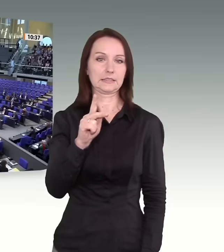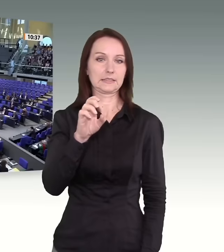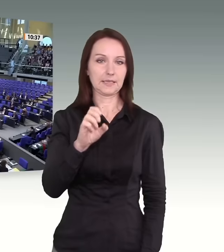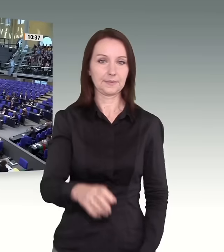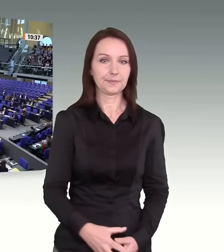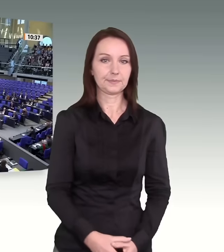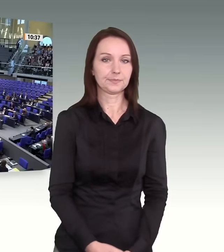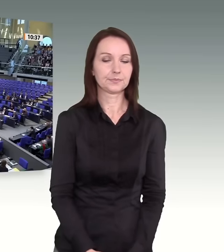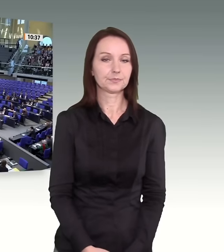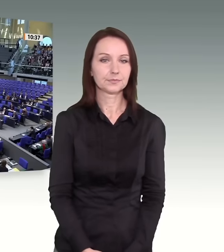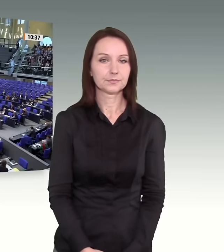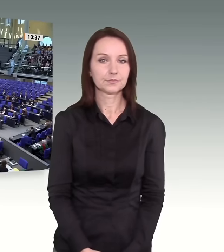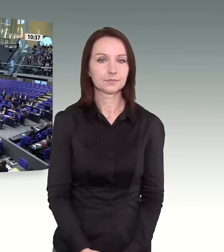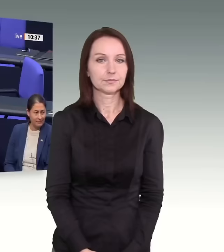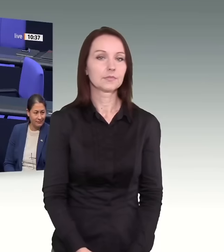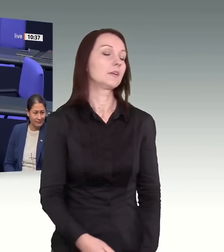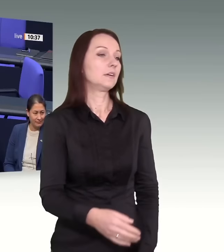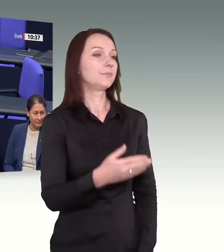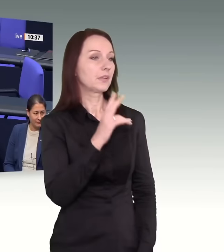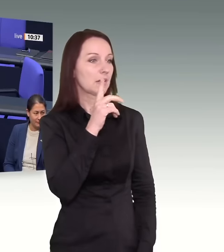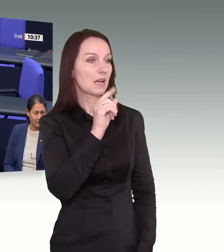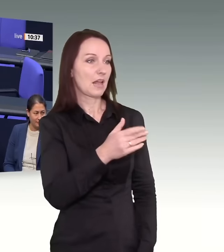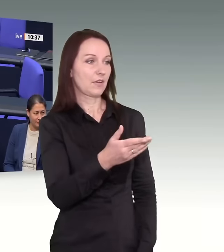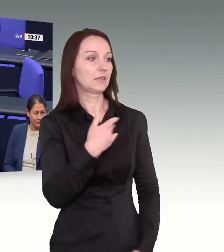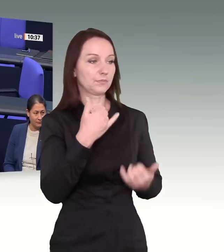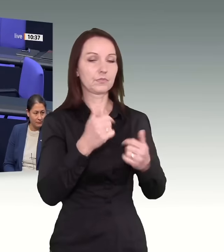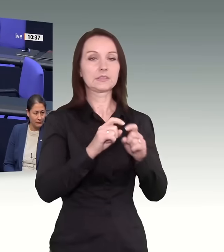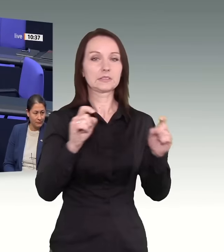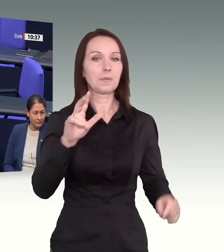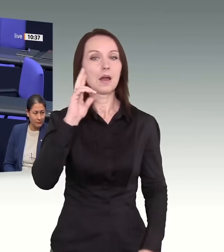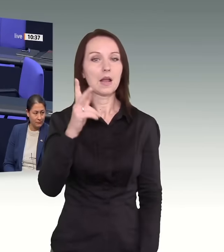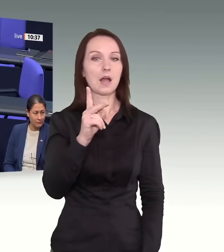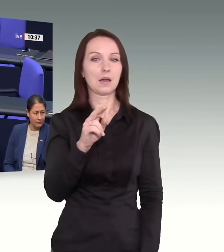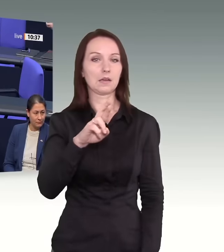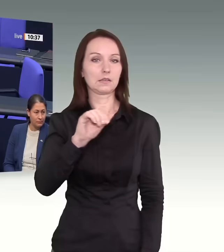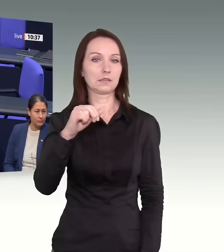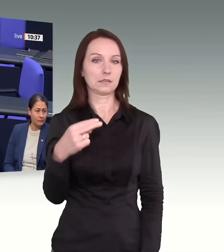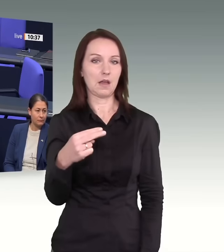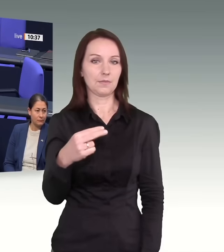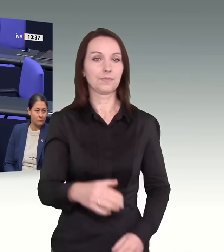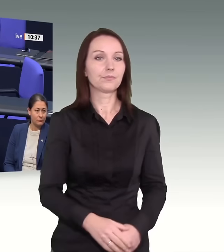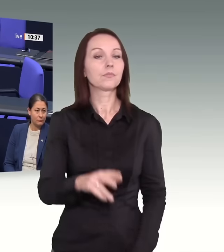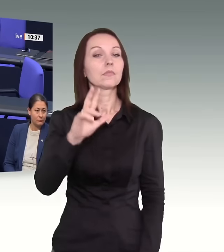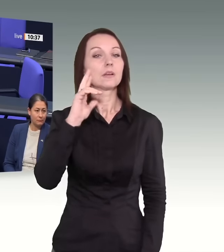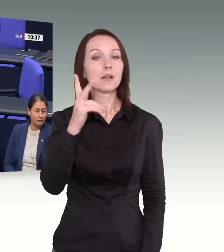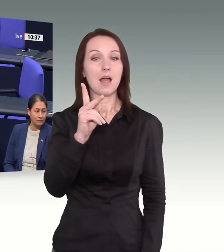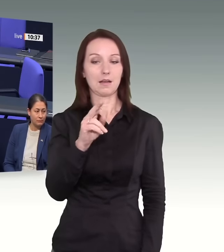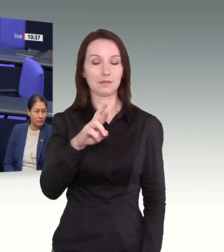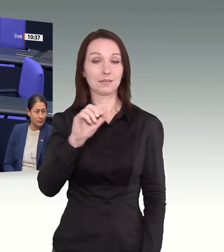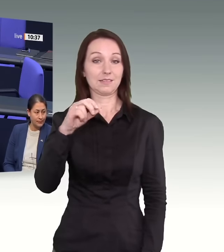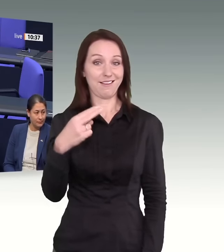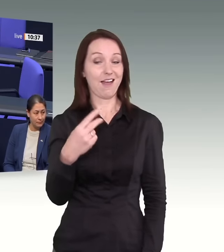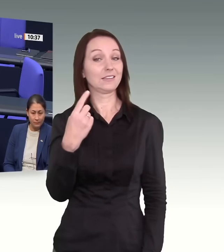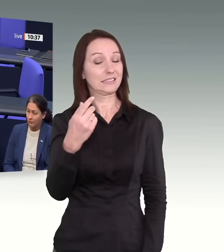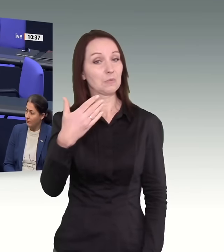Herr Kleinwächter, wir reden über Herrn Krah. Herr Krah hat an Treffen teilgenommen mit Neonazis,